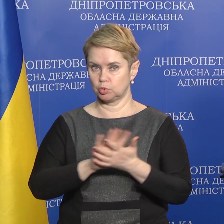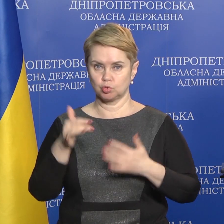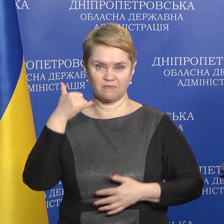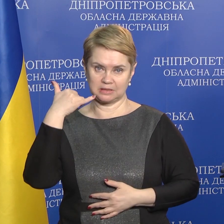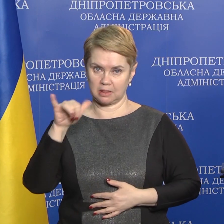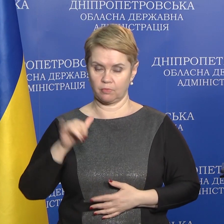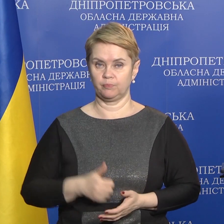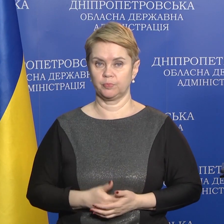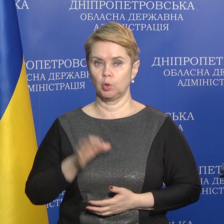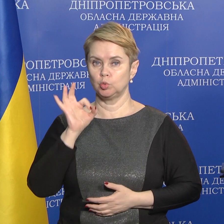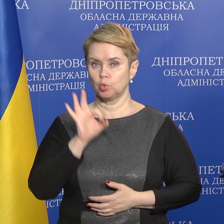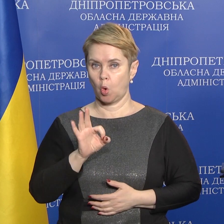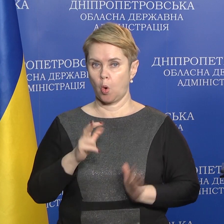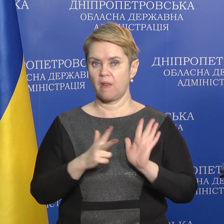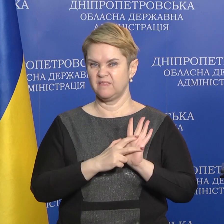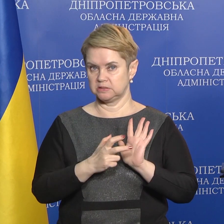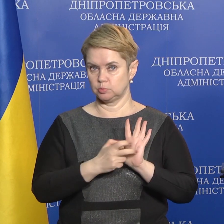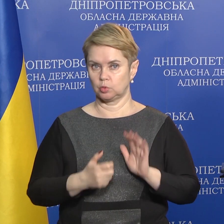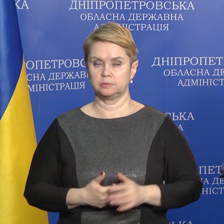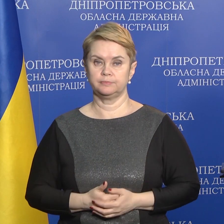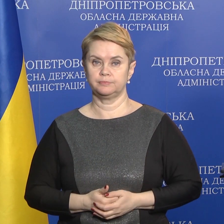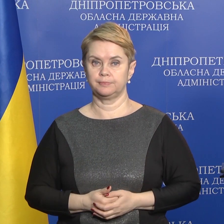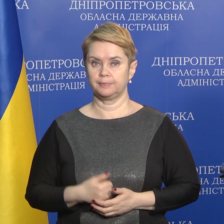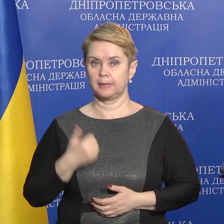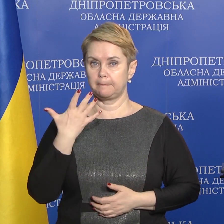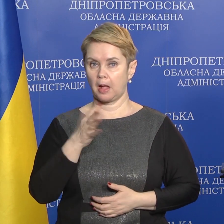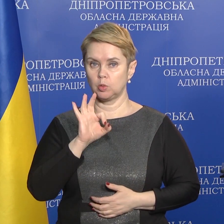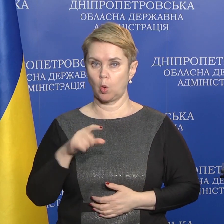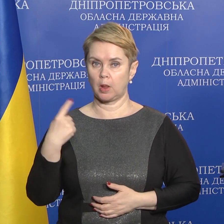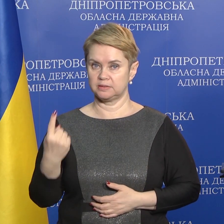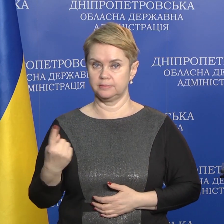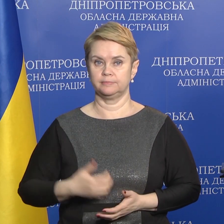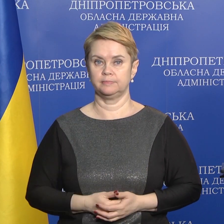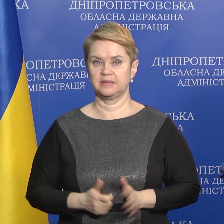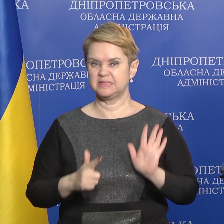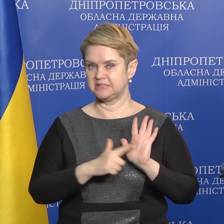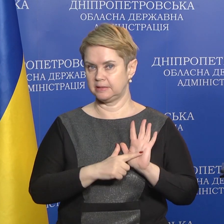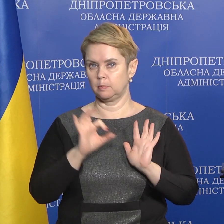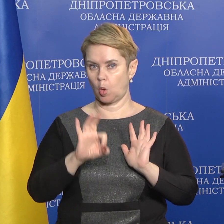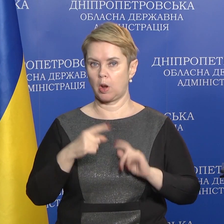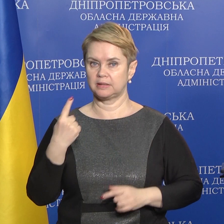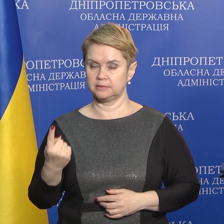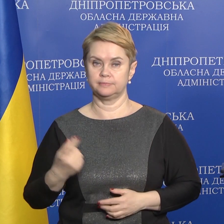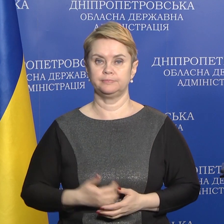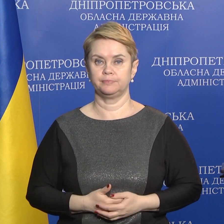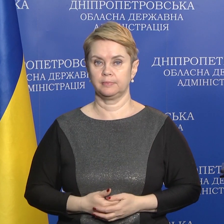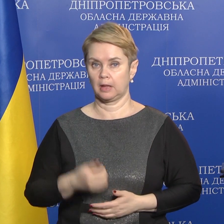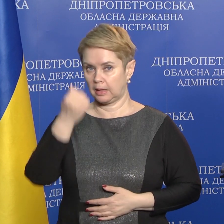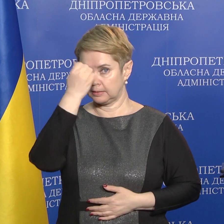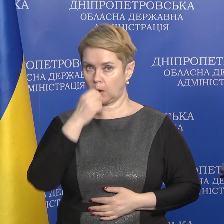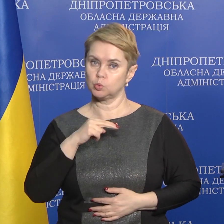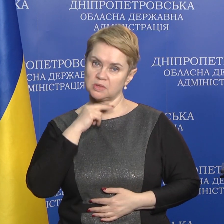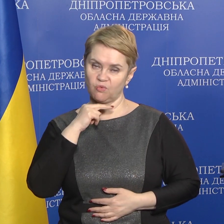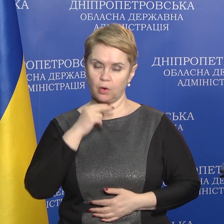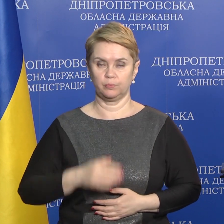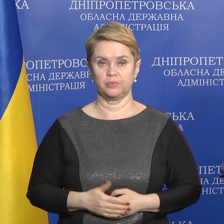телефон 0800-501-701. Дякую за